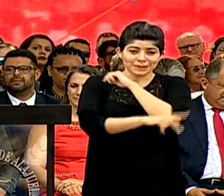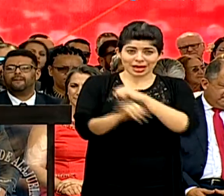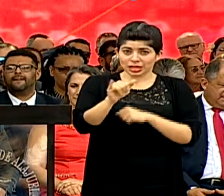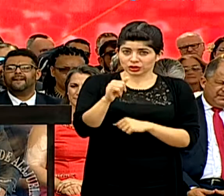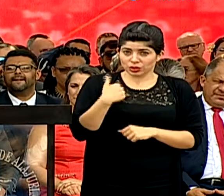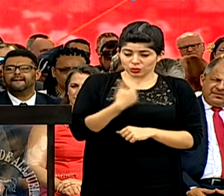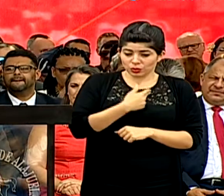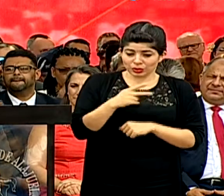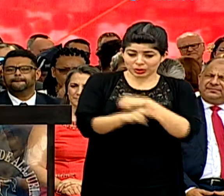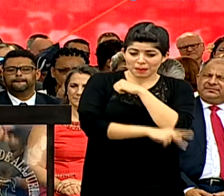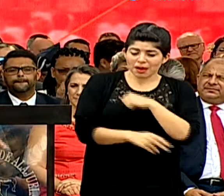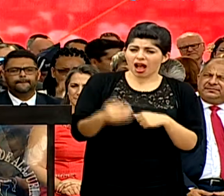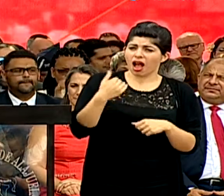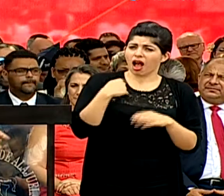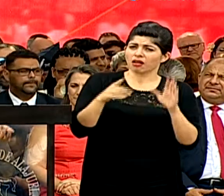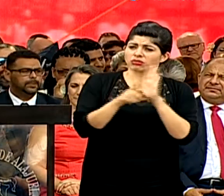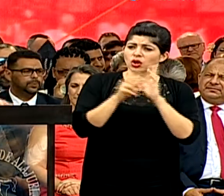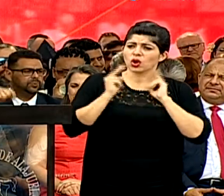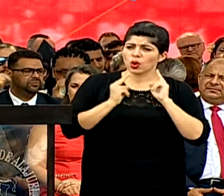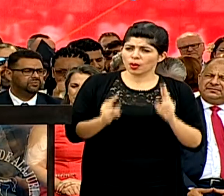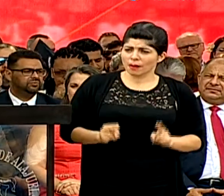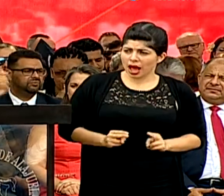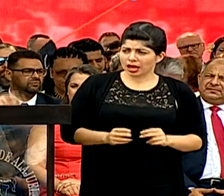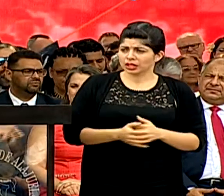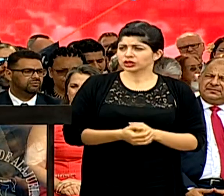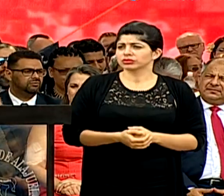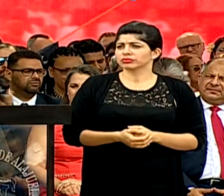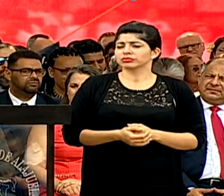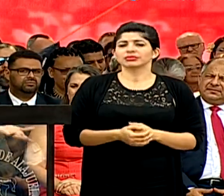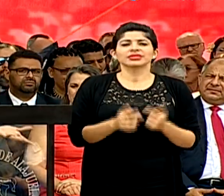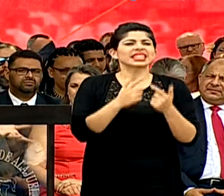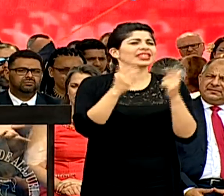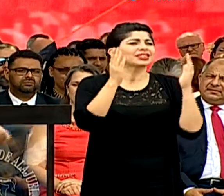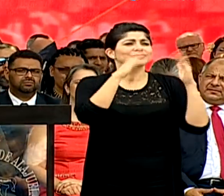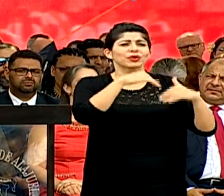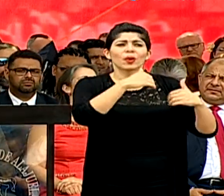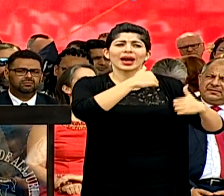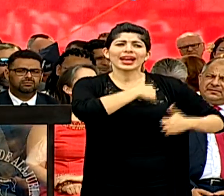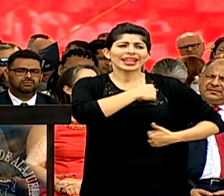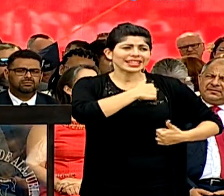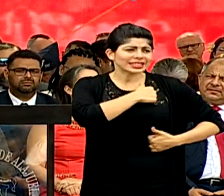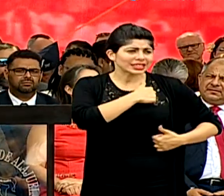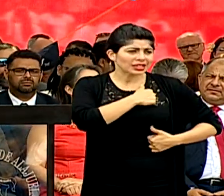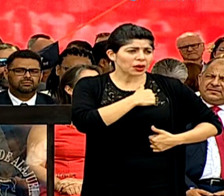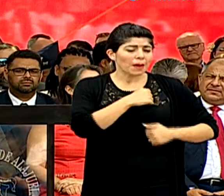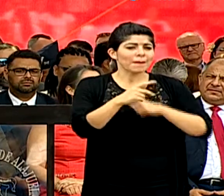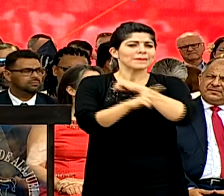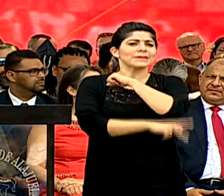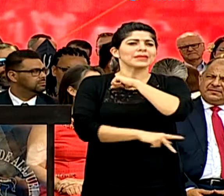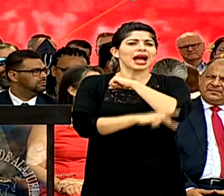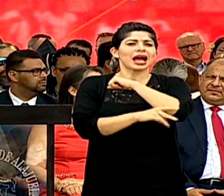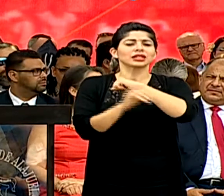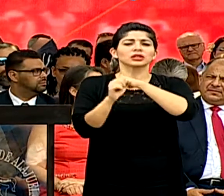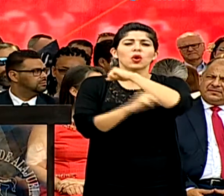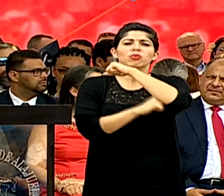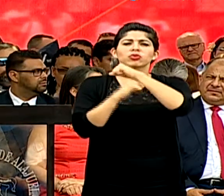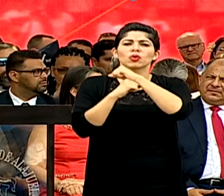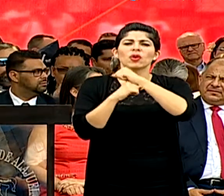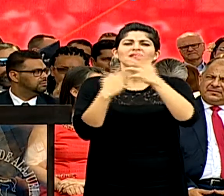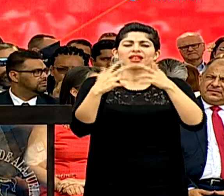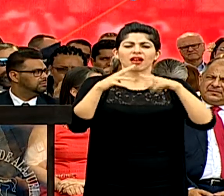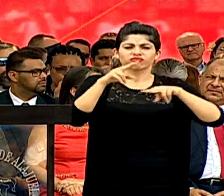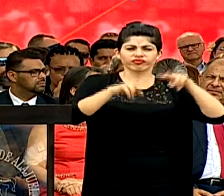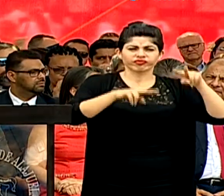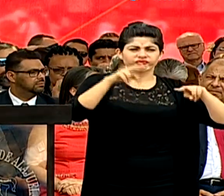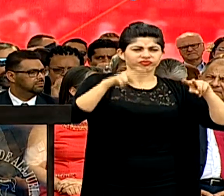nuestro, poseedores de derechos humanos, libre de un ejército, un país que es un puente de biodiversidad.